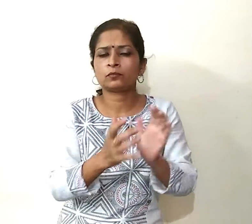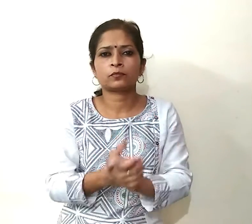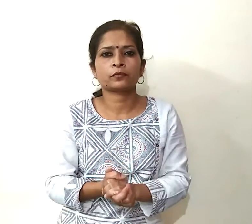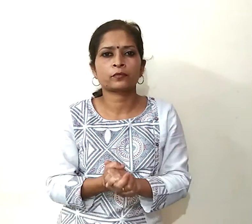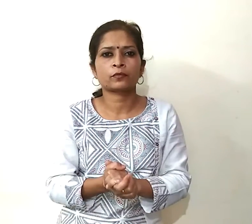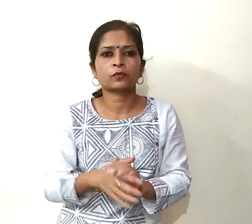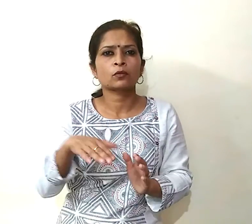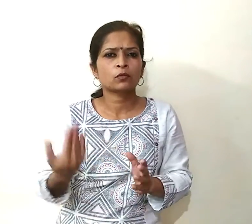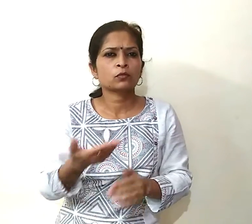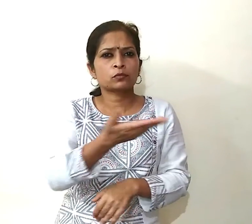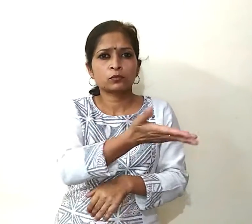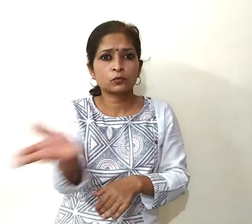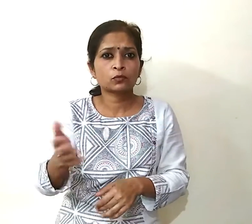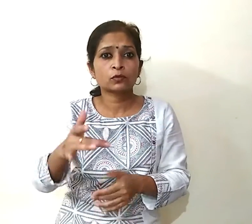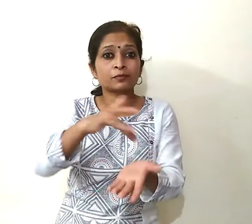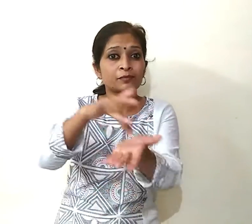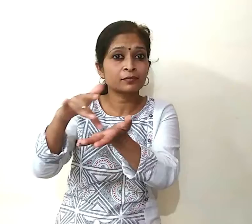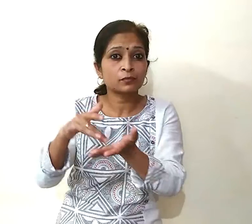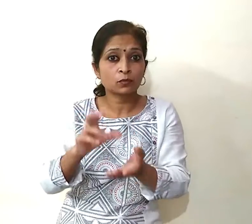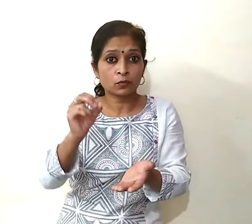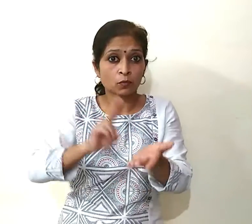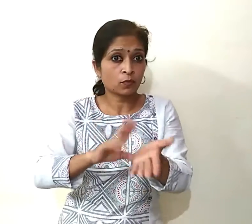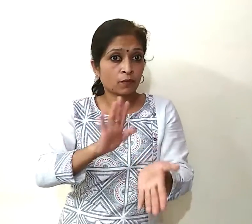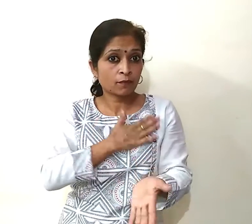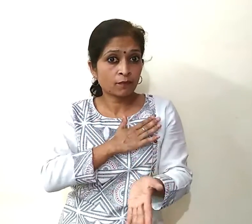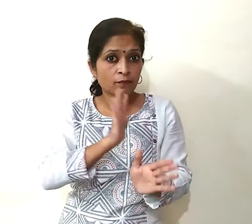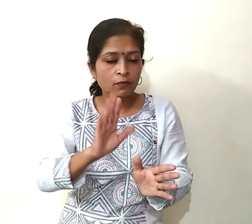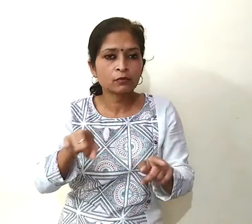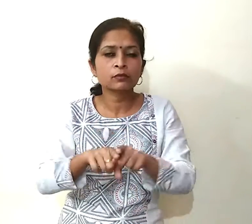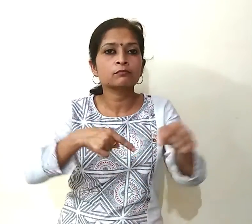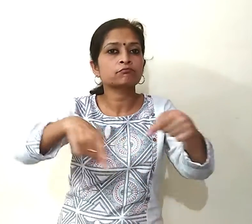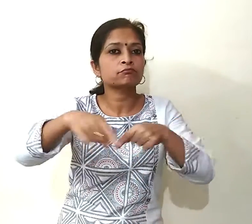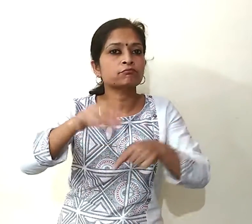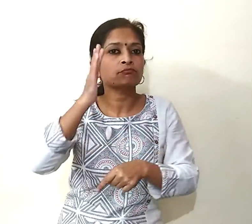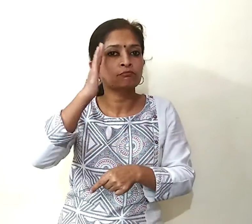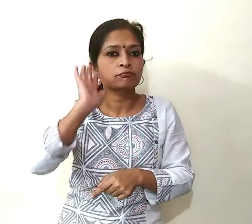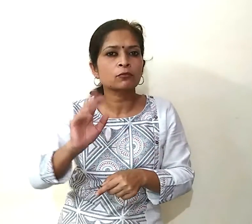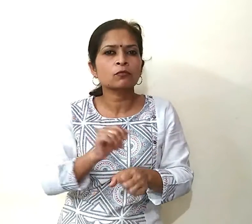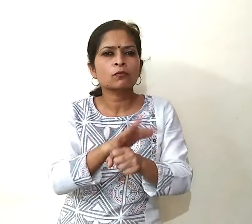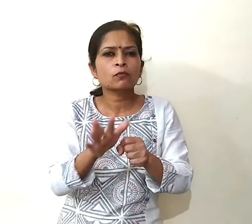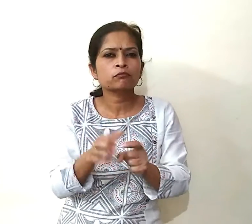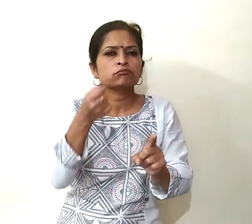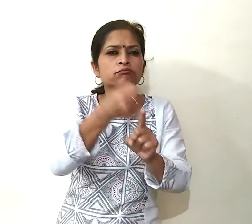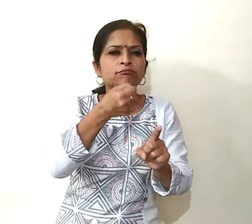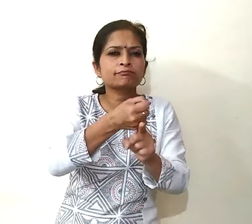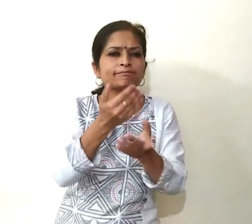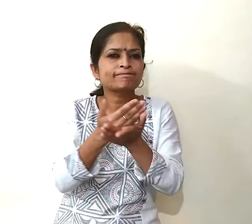सभी की लोकेशन आउन रहने से उनके मूवमेंट भी पता चलेगी और कोरोना से लड़ना आसान होगा